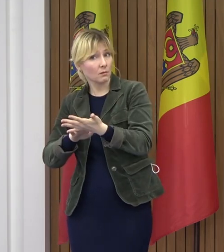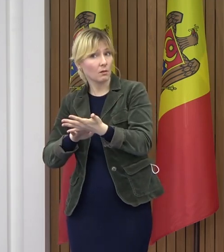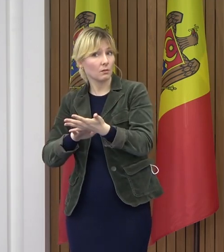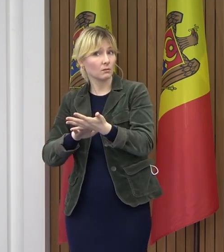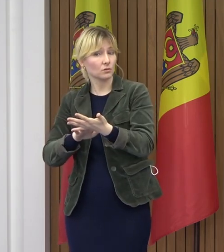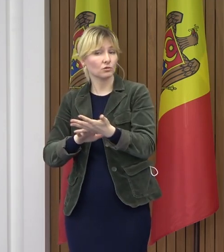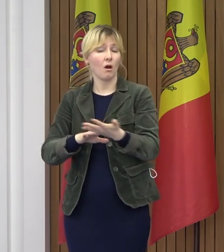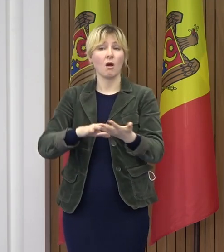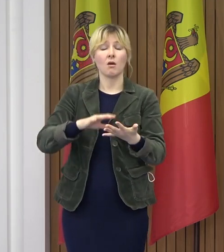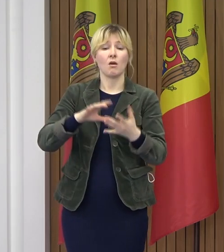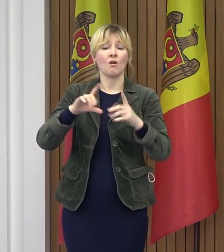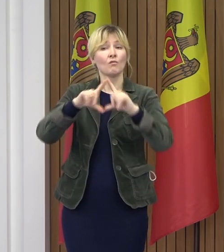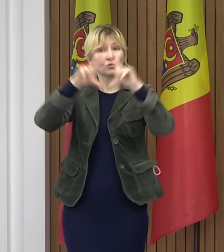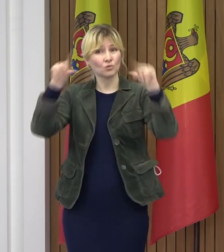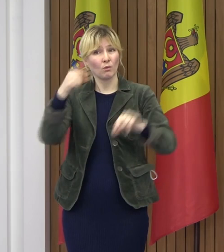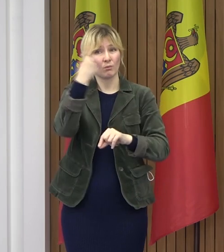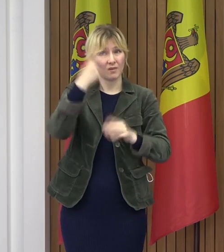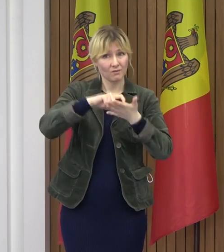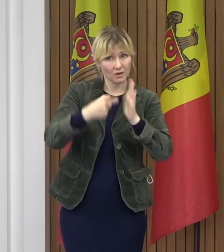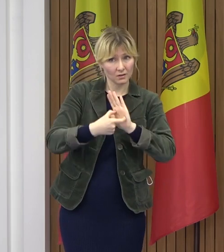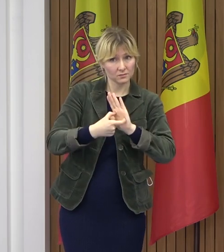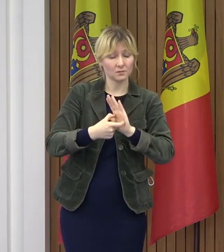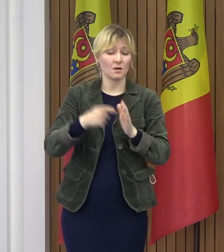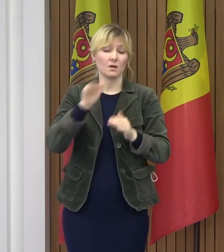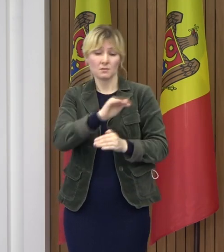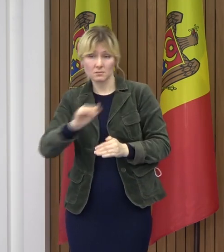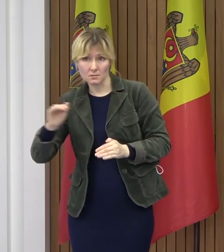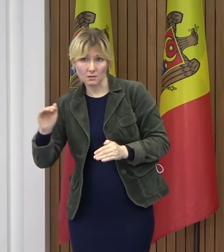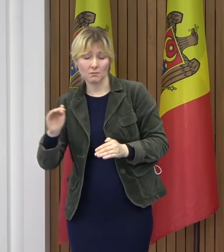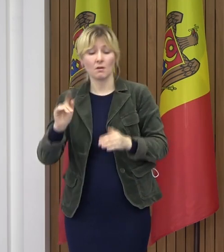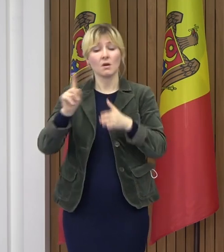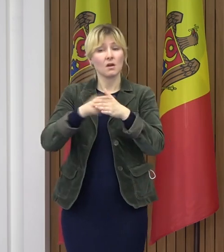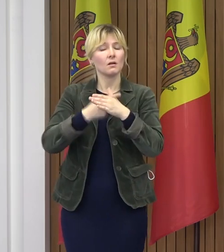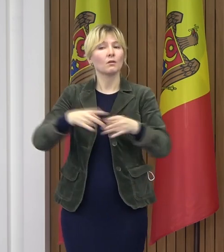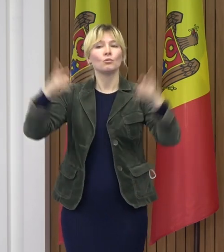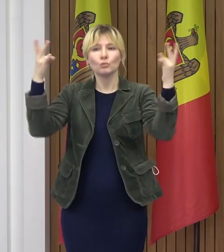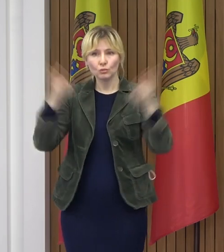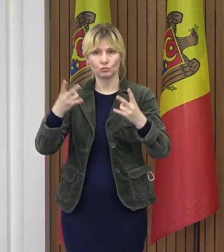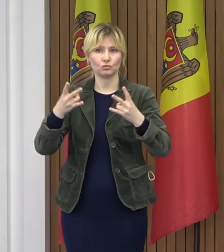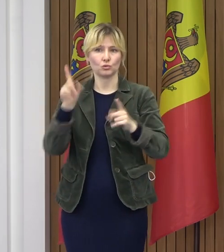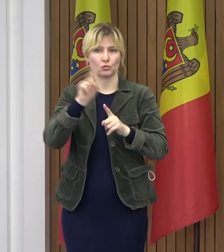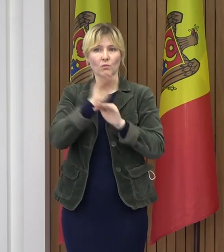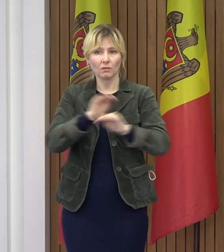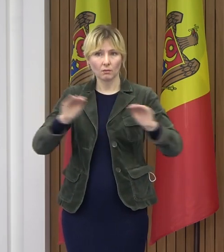sau există condițiile necesare pentru a continua studiile cu prezența fizică.